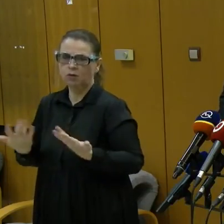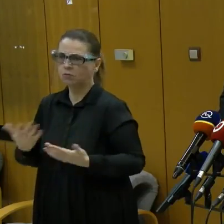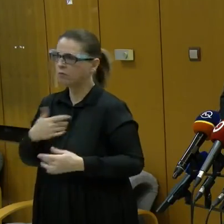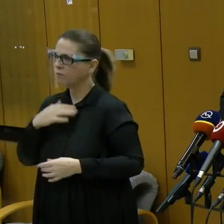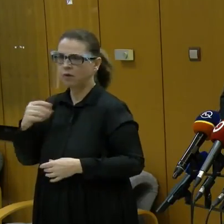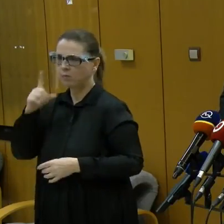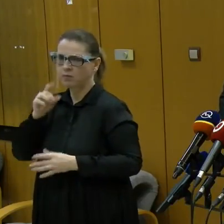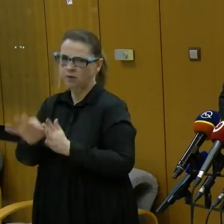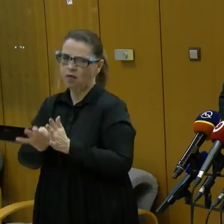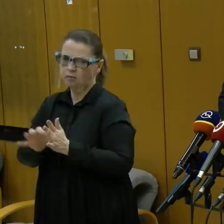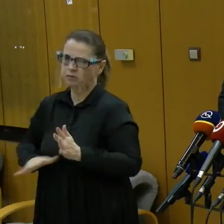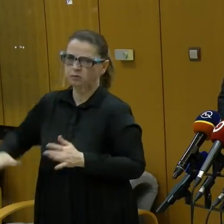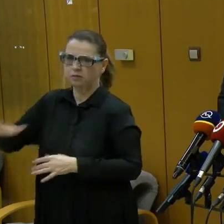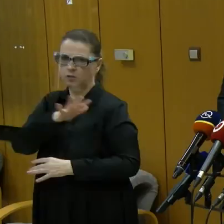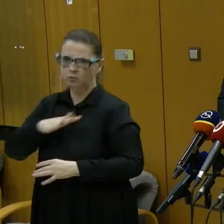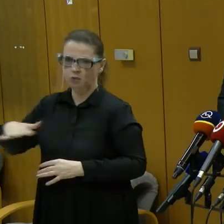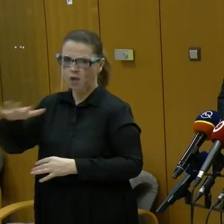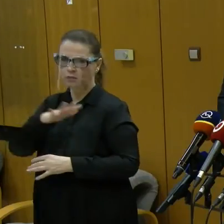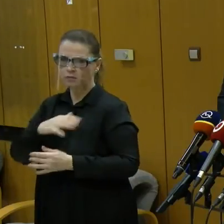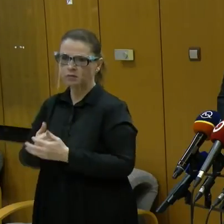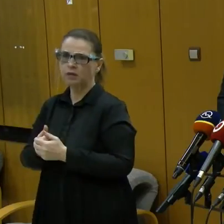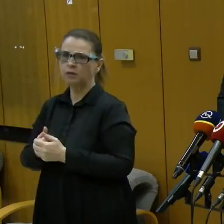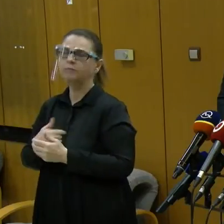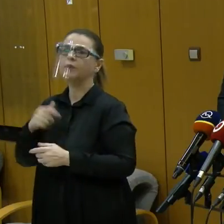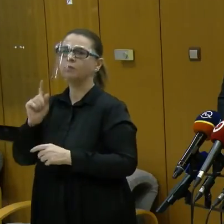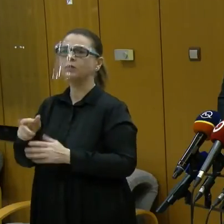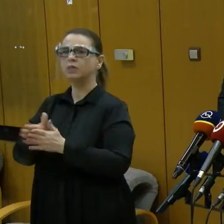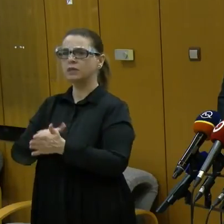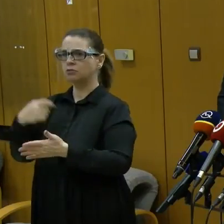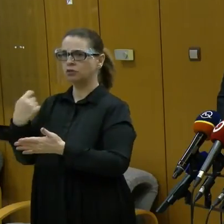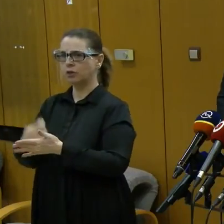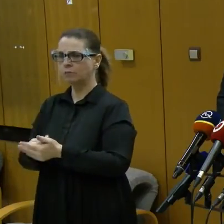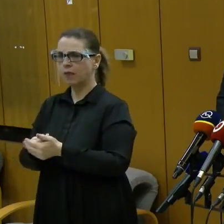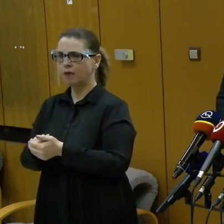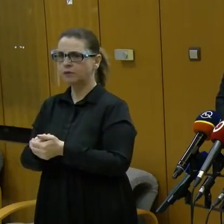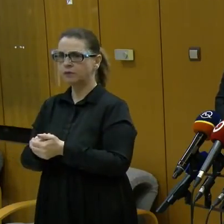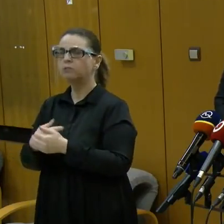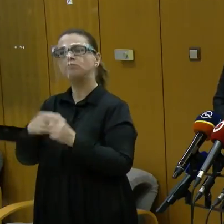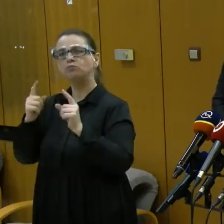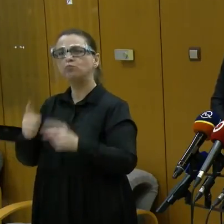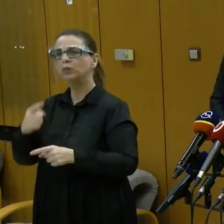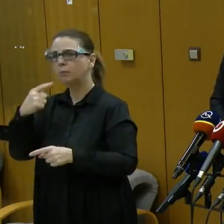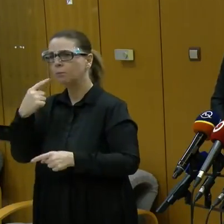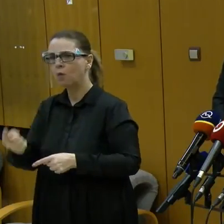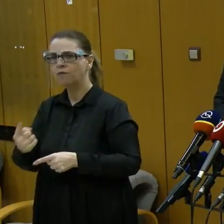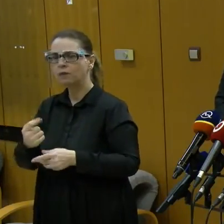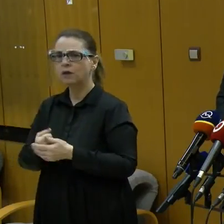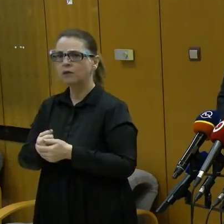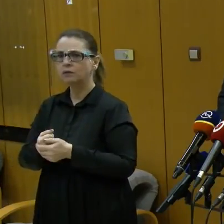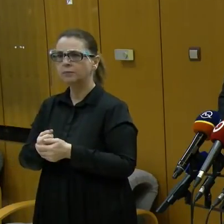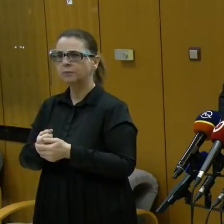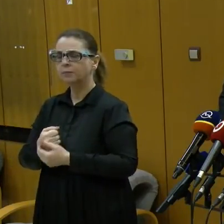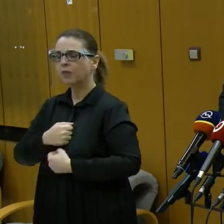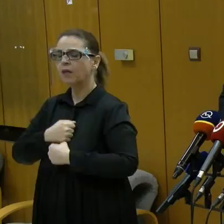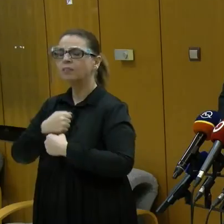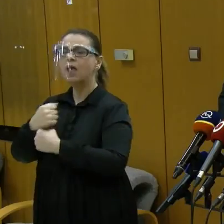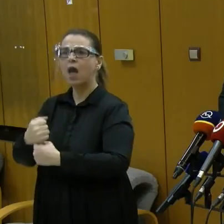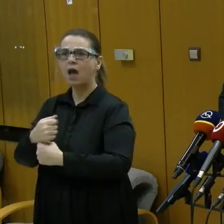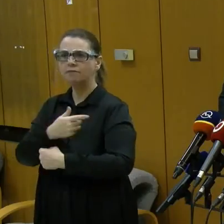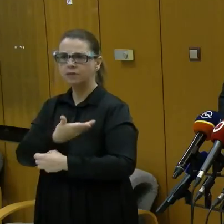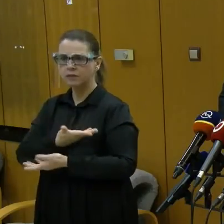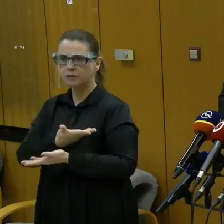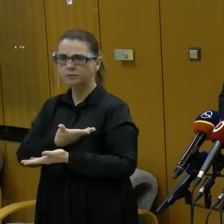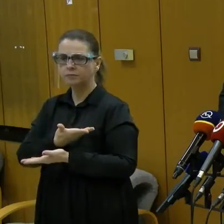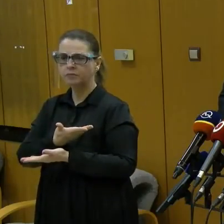situáciu epidemiologickú, vstúpiť, začať platiť. Musím povedať, že návrh, ktorý